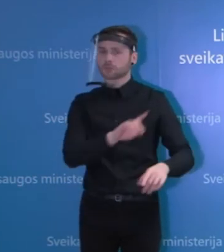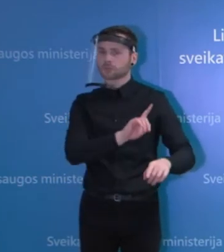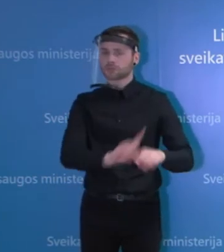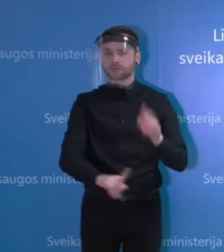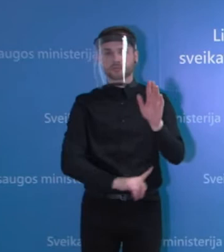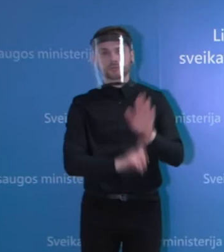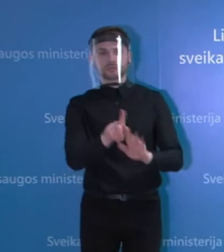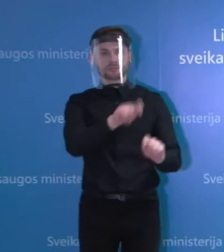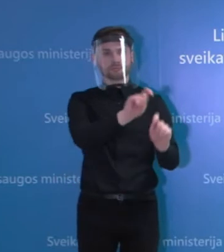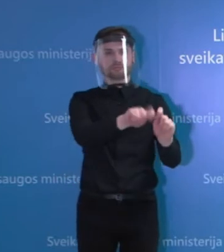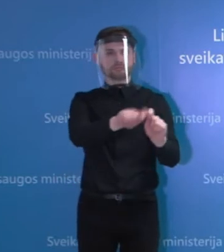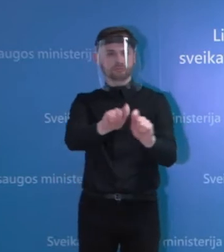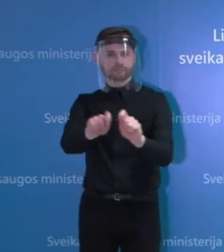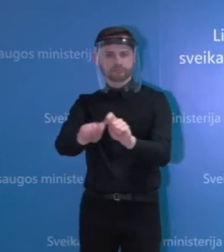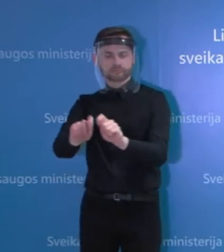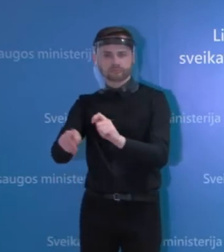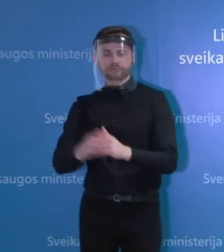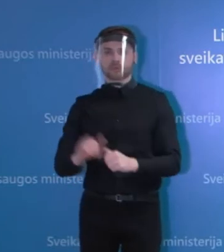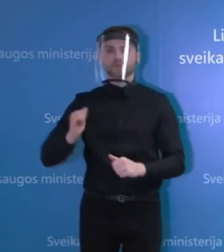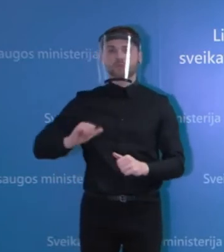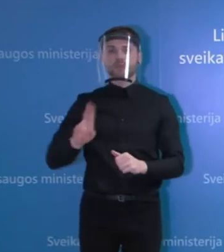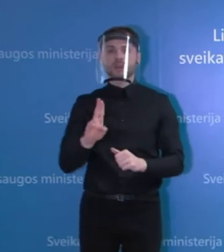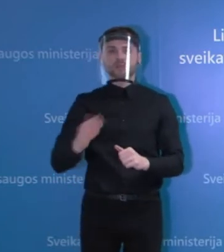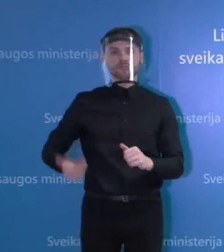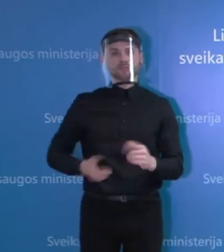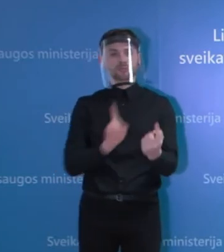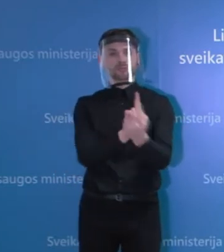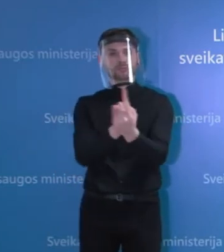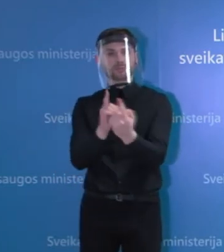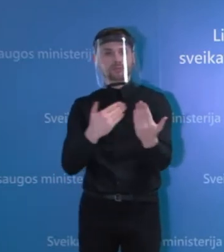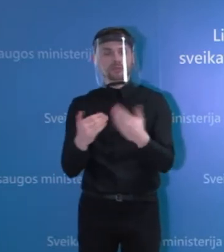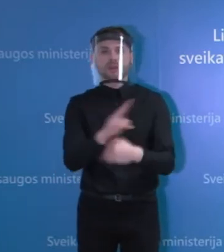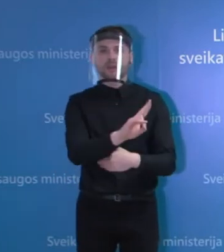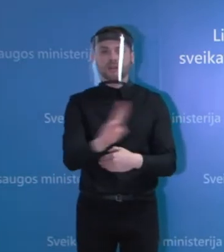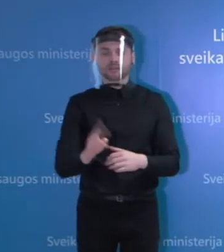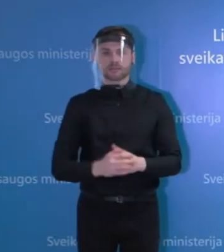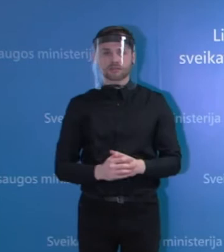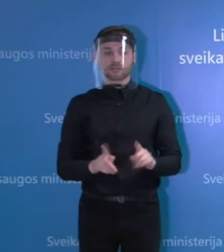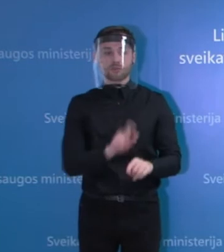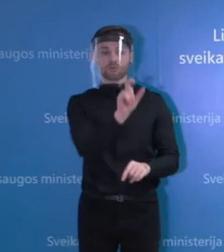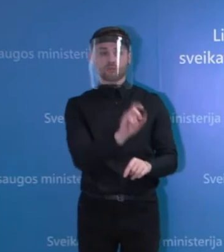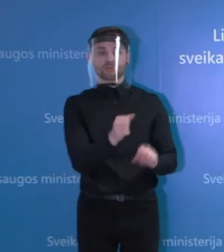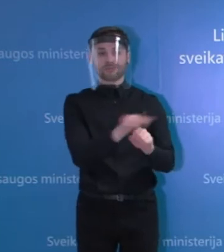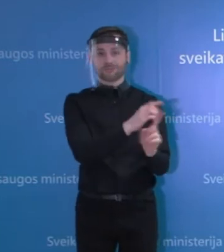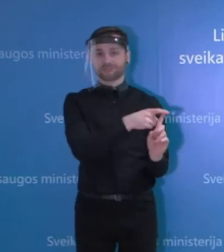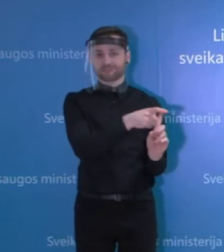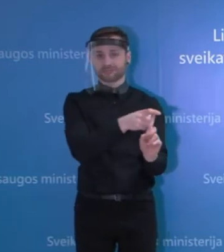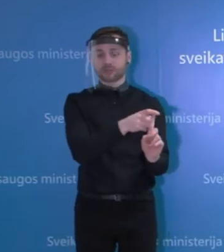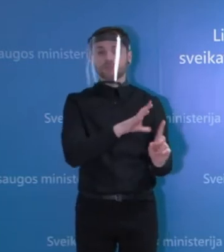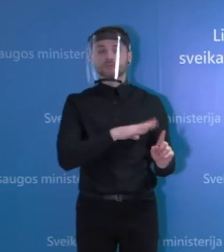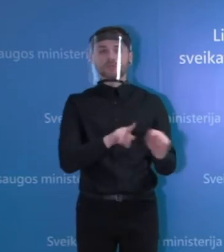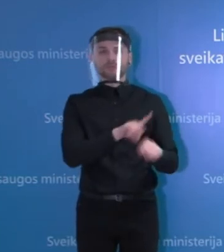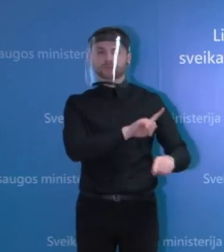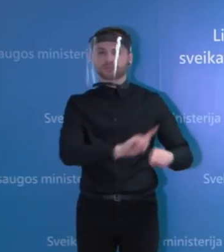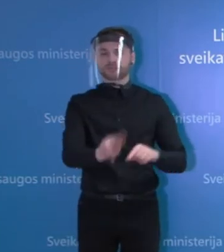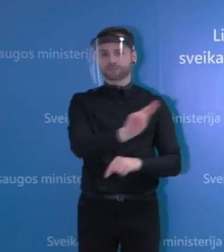epidemiologinė diagnostika, kontaktinių asmenų išaiškinimas, susirgančių asmenių salėti turėjusiems asmenims buvo nurodyta